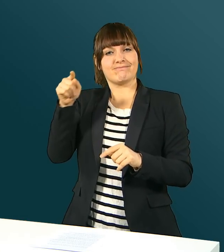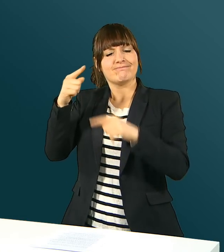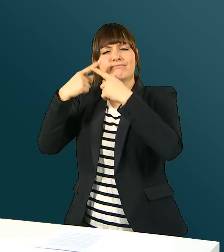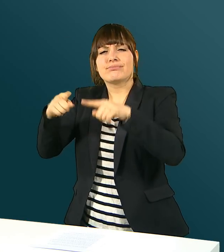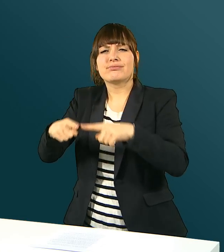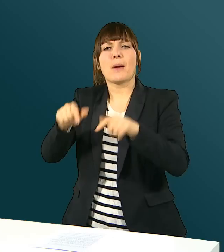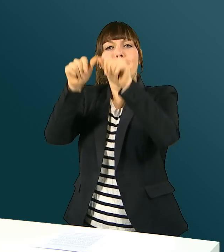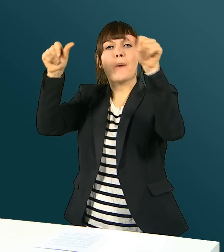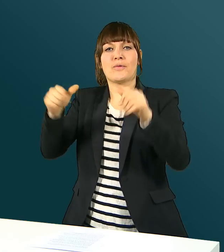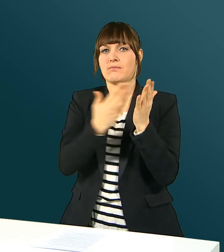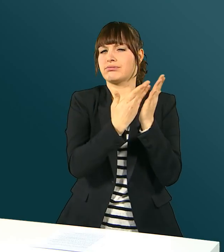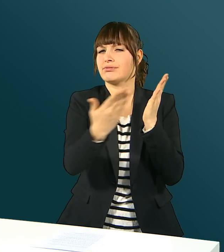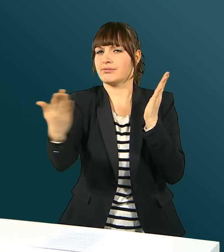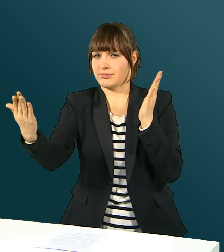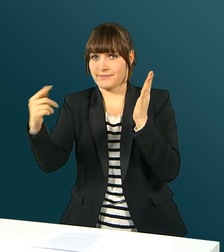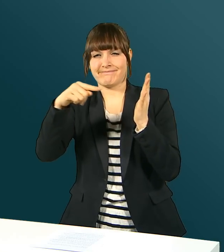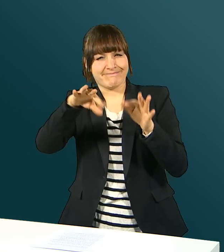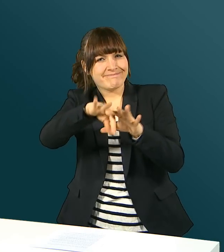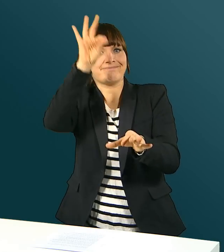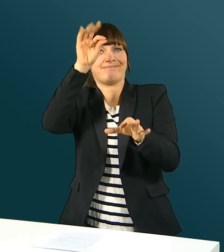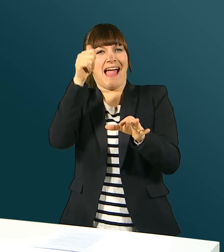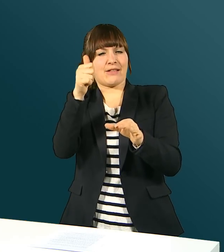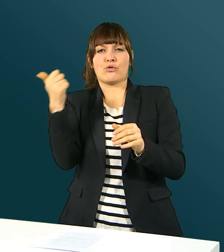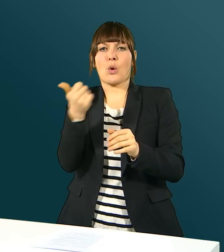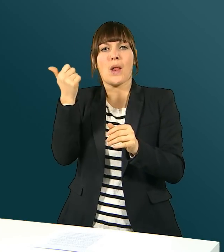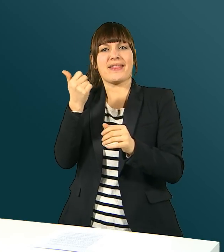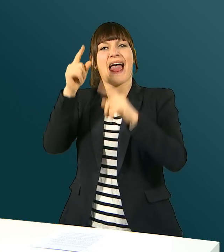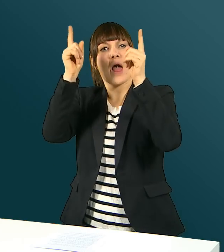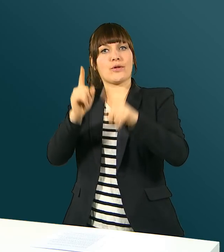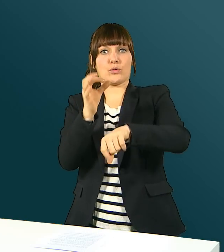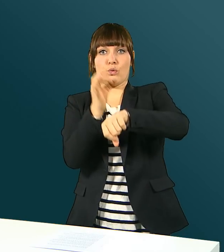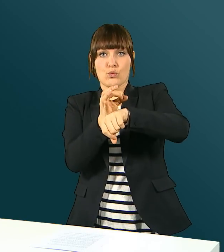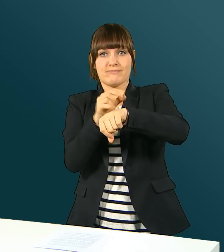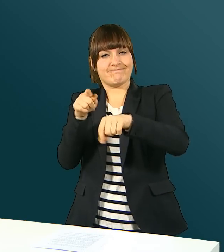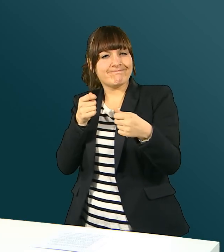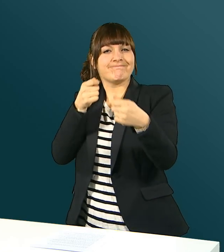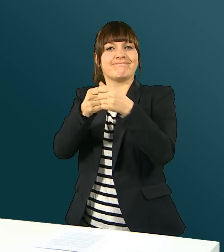statt. Verschiedene Projekte wurden vorgestellt, unter anderem eine Uhr für Gehörlose.